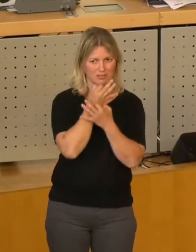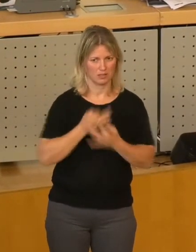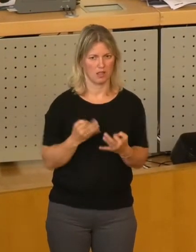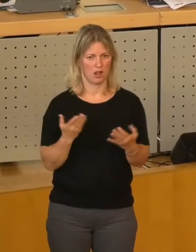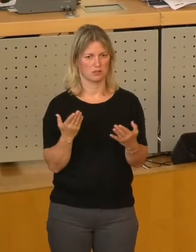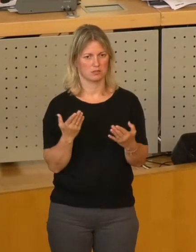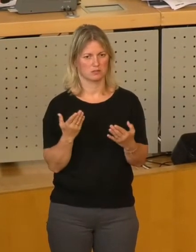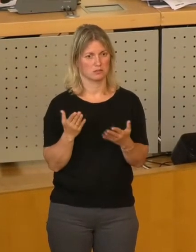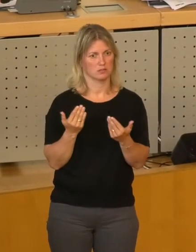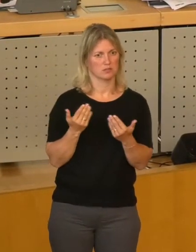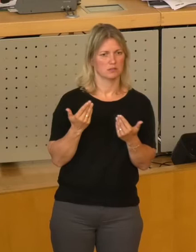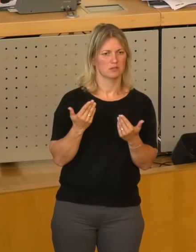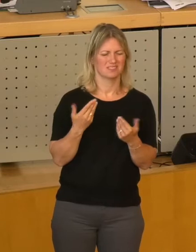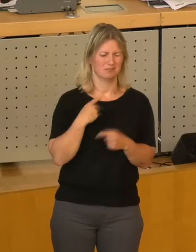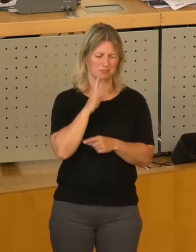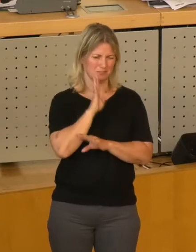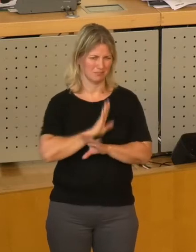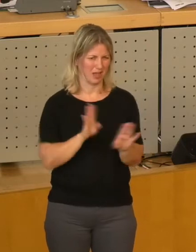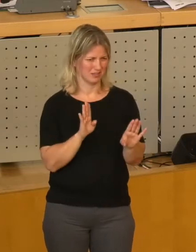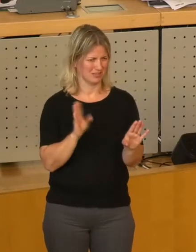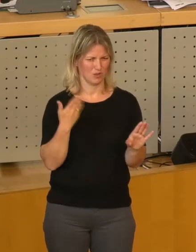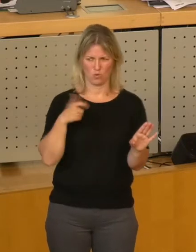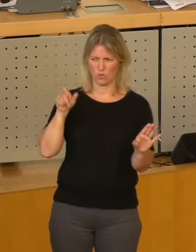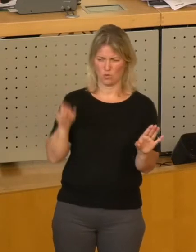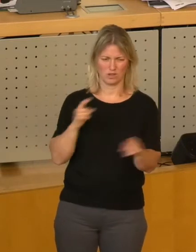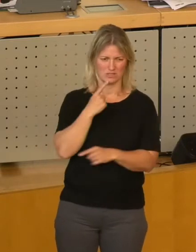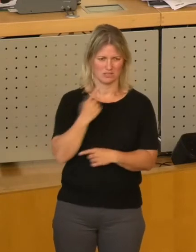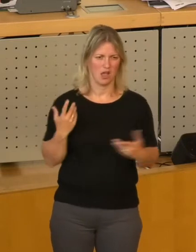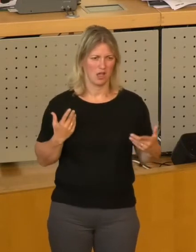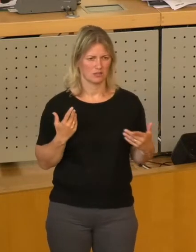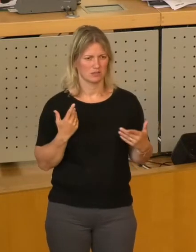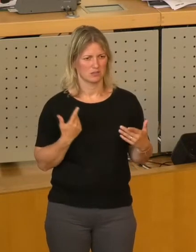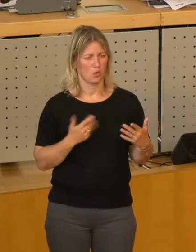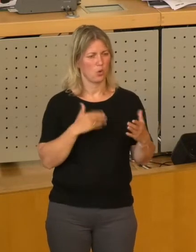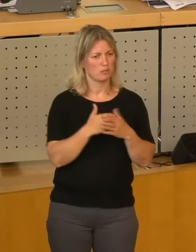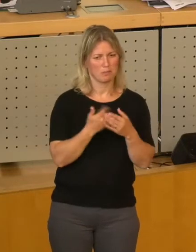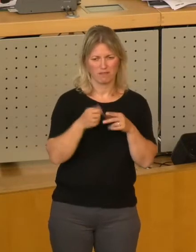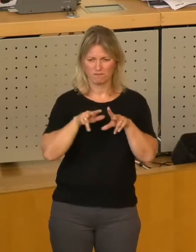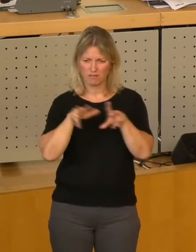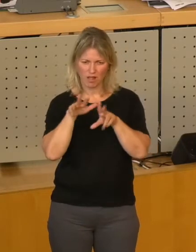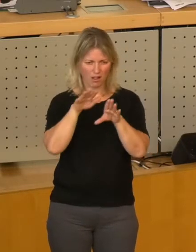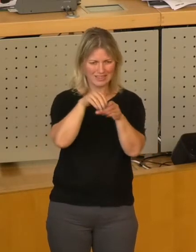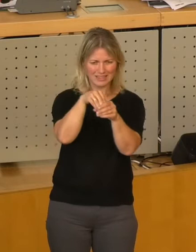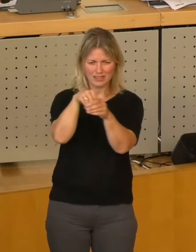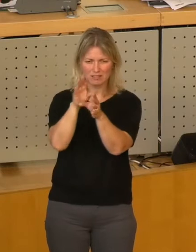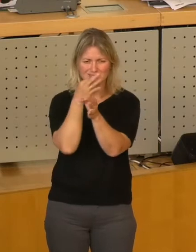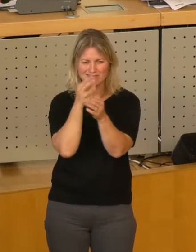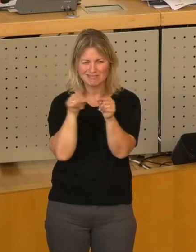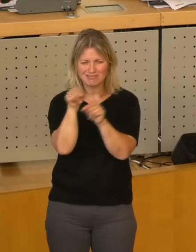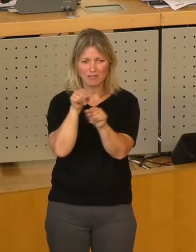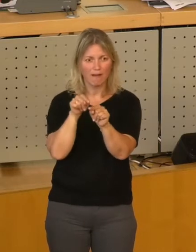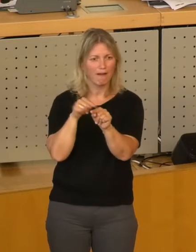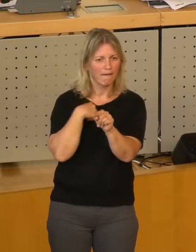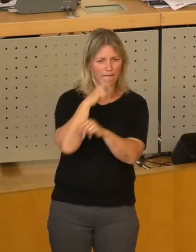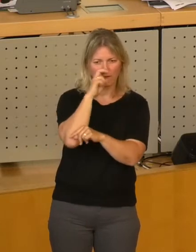meinte. Und es geht auch nicht darum, irgendwelche Details innerhalb der Verwaltung zu regeln, sondern die